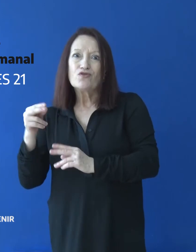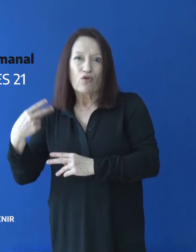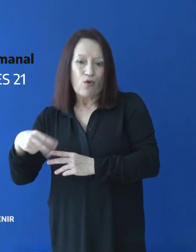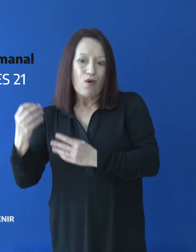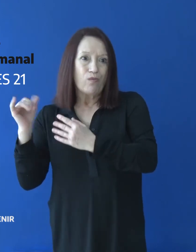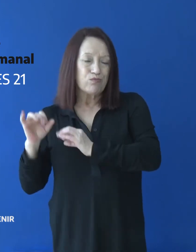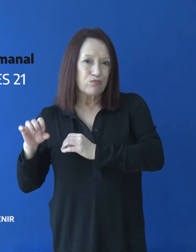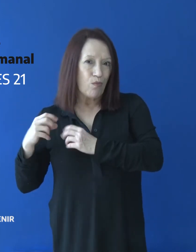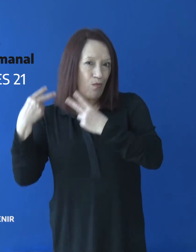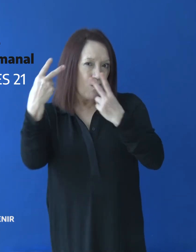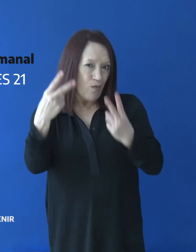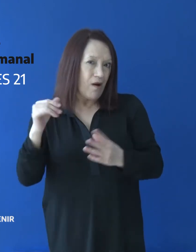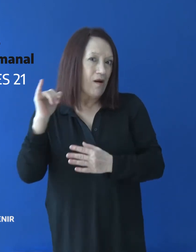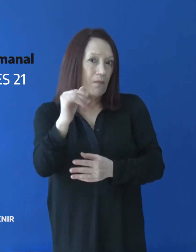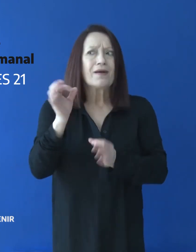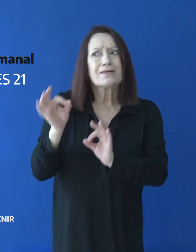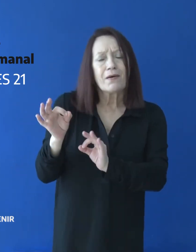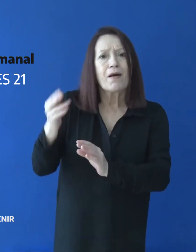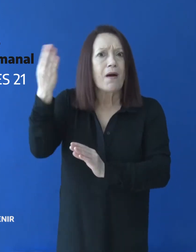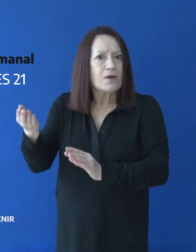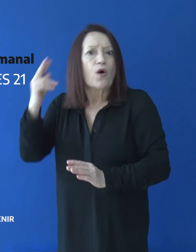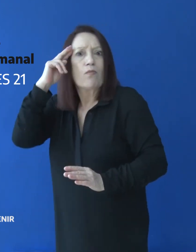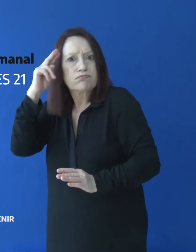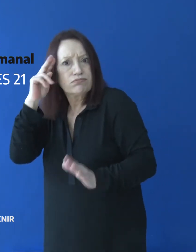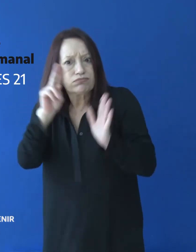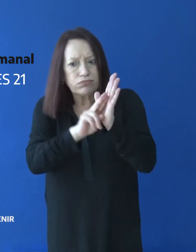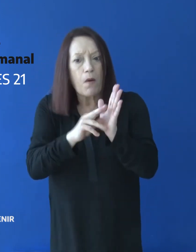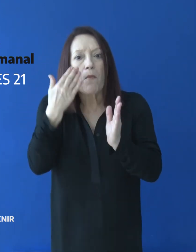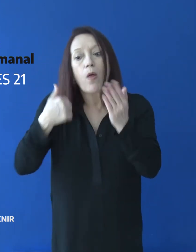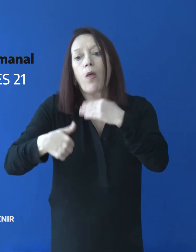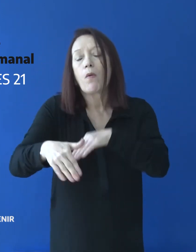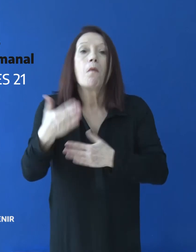noviembre para determinar la conducta a adoptar en los meses subsiguientes.